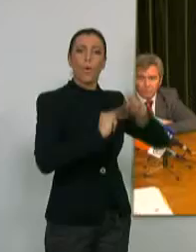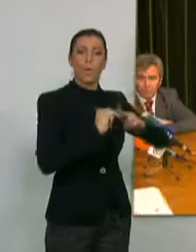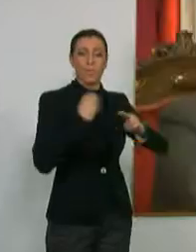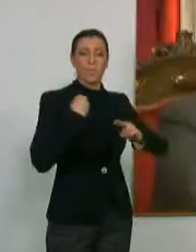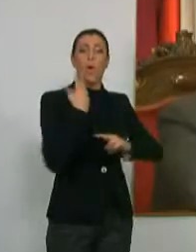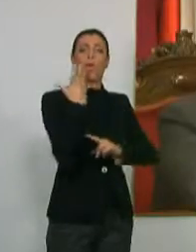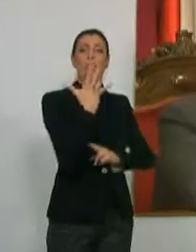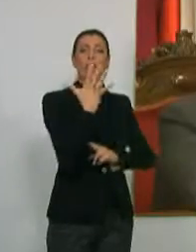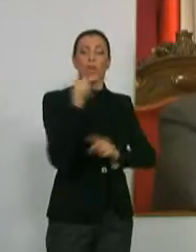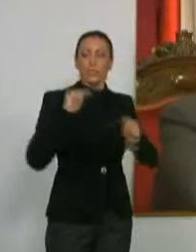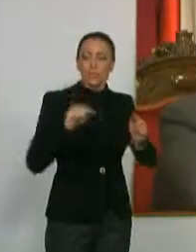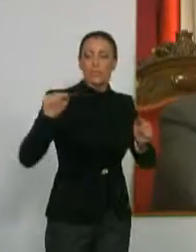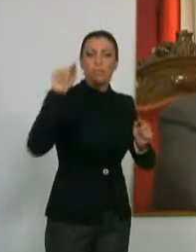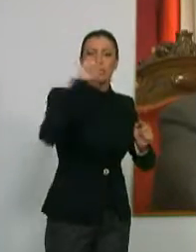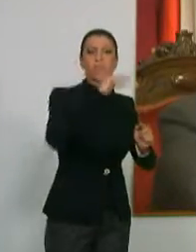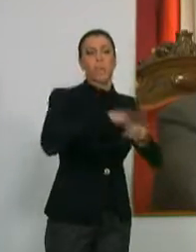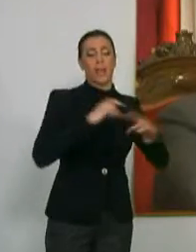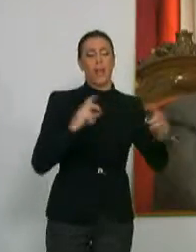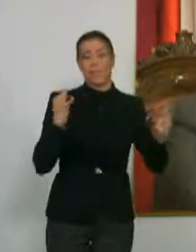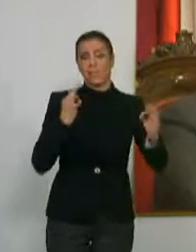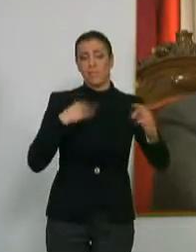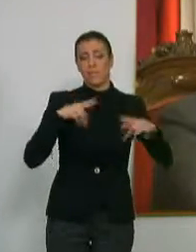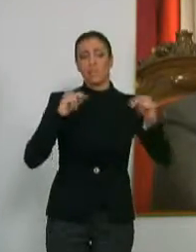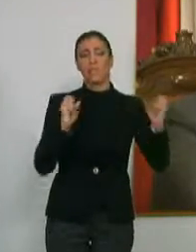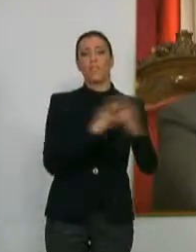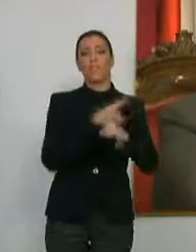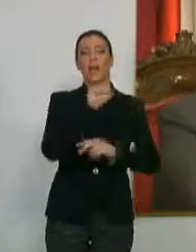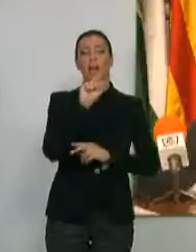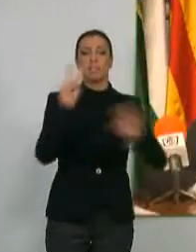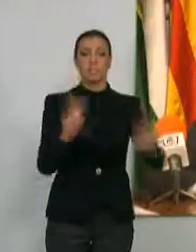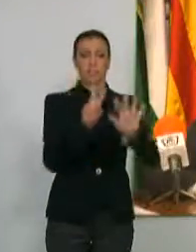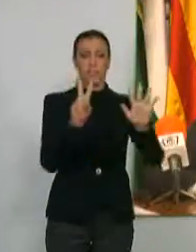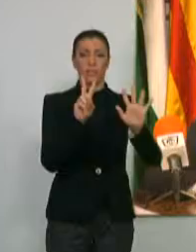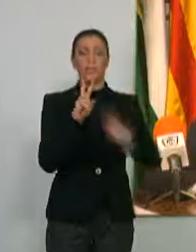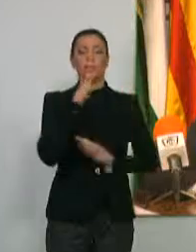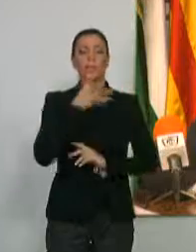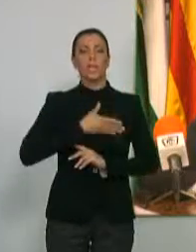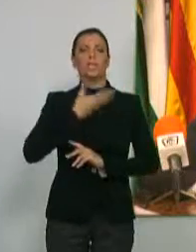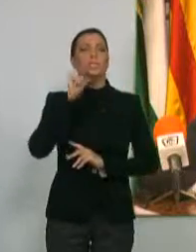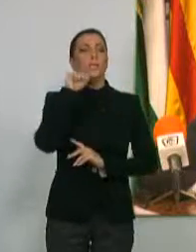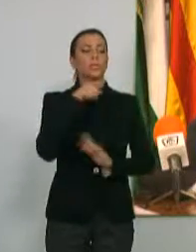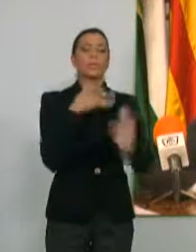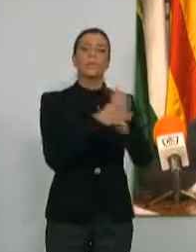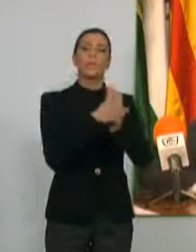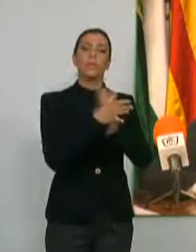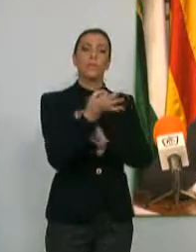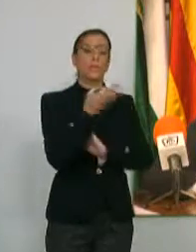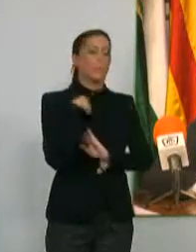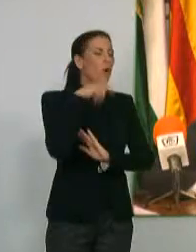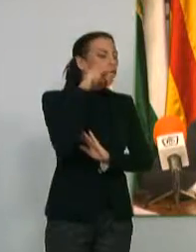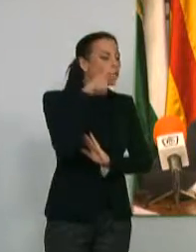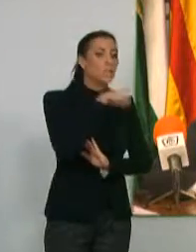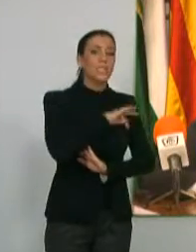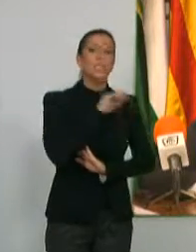de los cinco tramos pendientes que termina para la conclusión de la A7. La primera edil motileña subrayó que la visita del